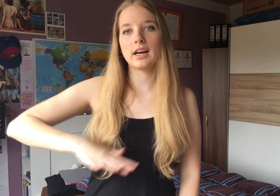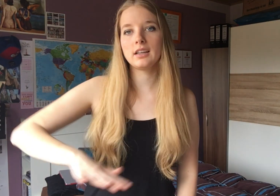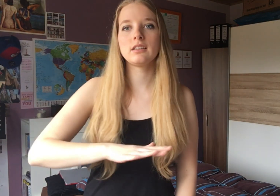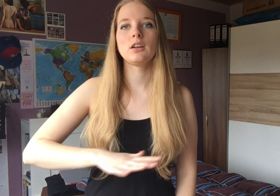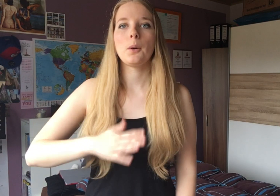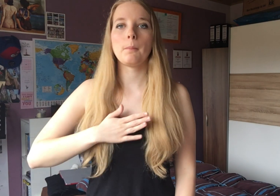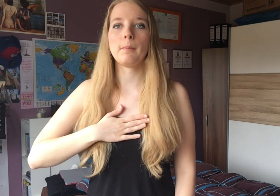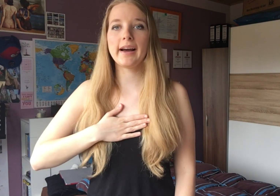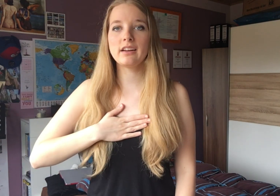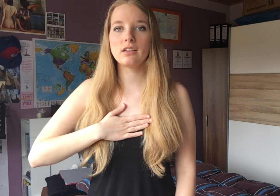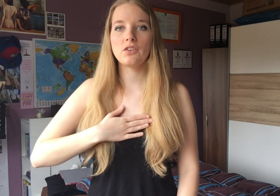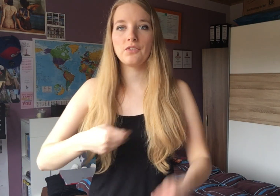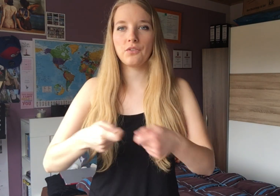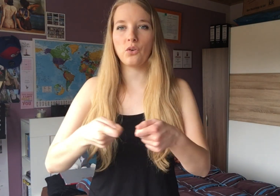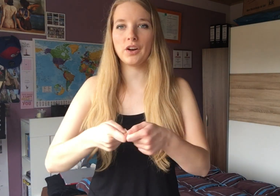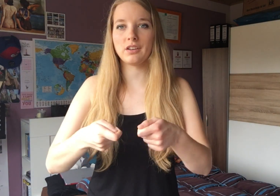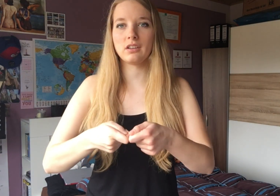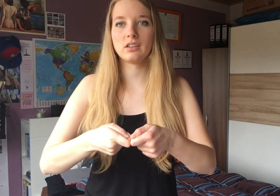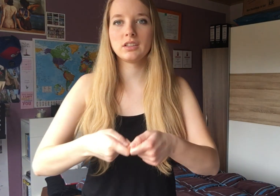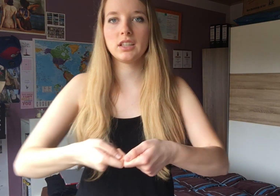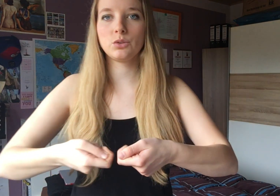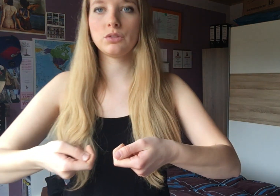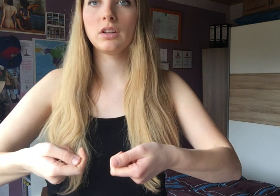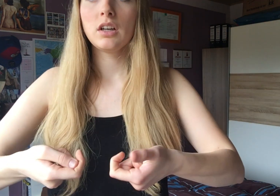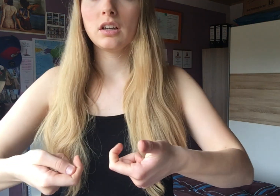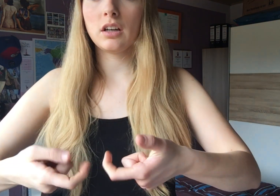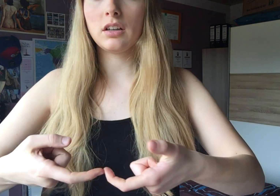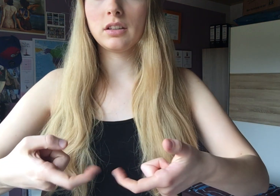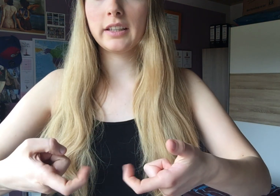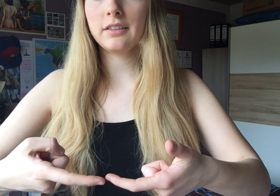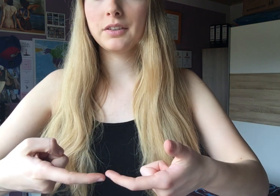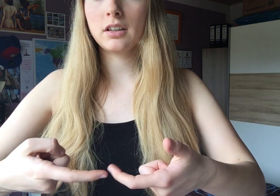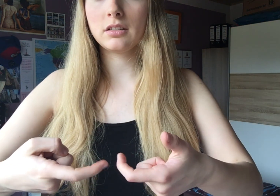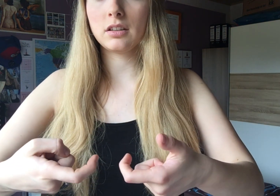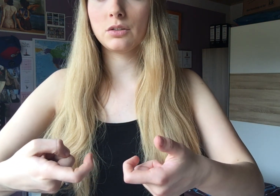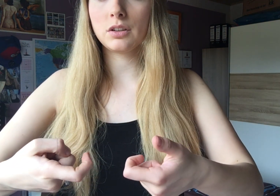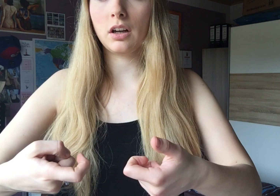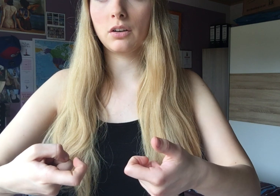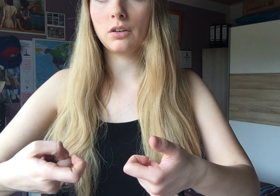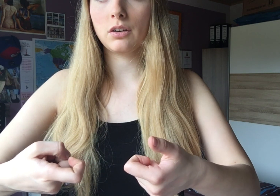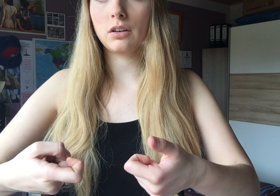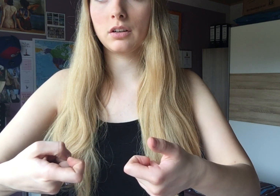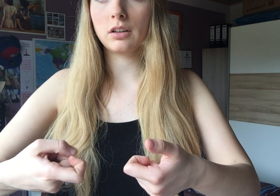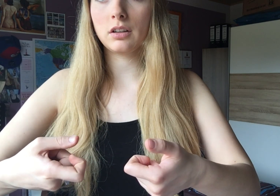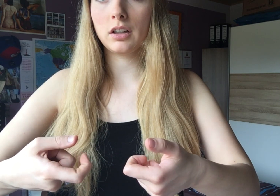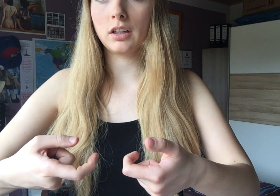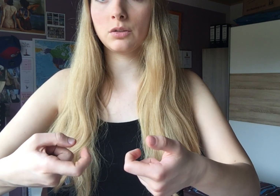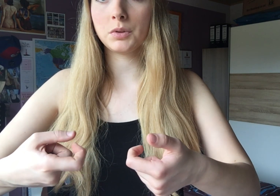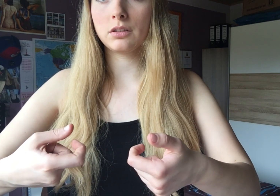Alle. Meine. Freunde. Es hat so ein Zeigenfinger, ist dann so ein bisschen